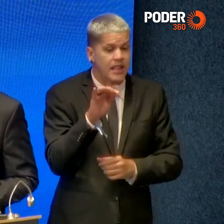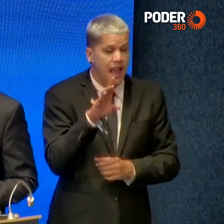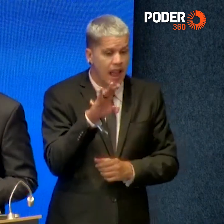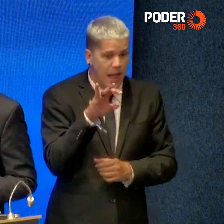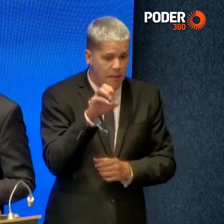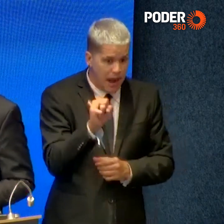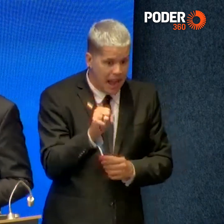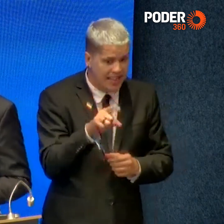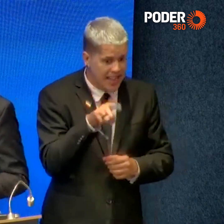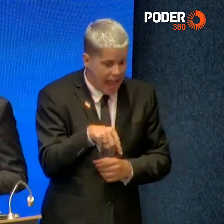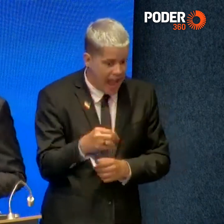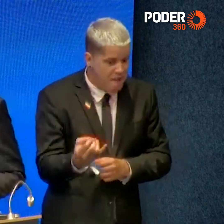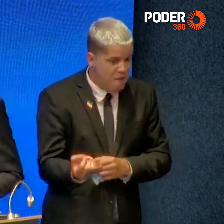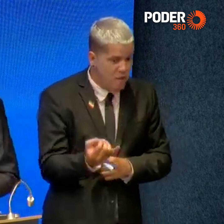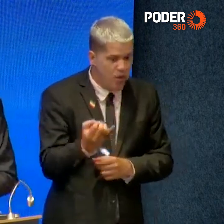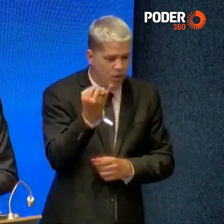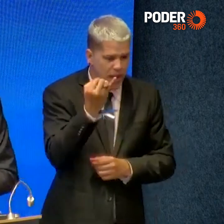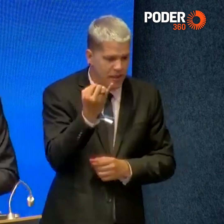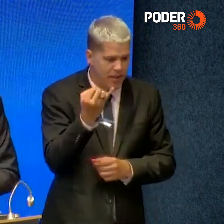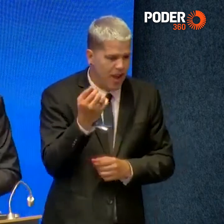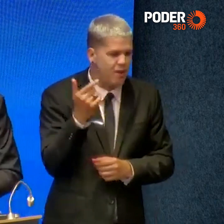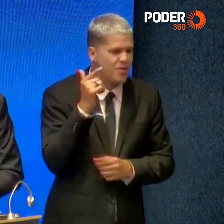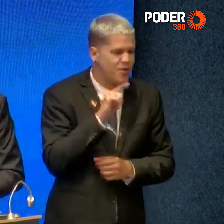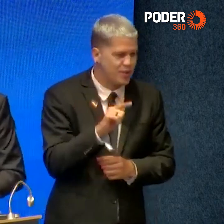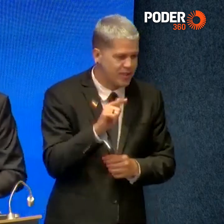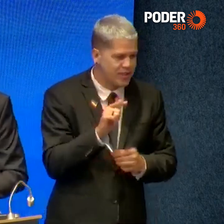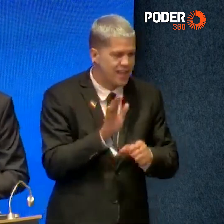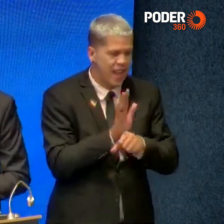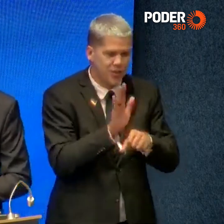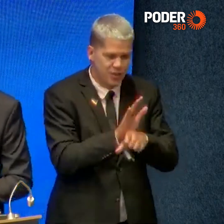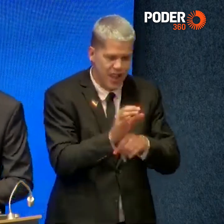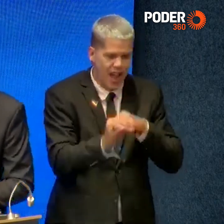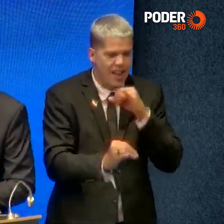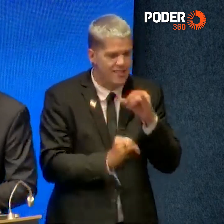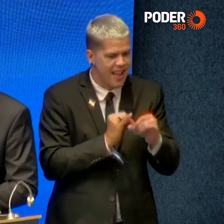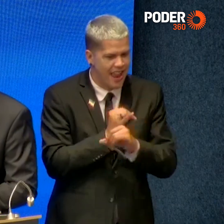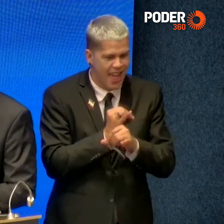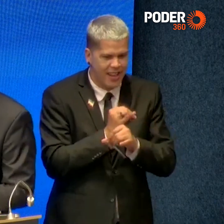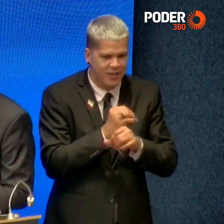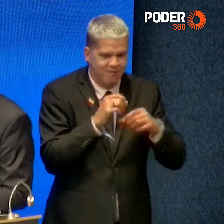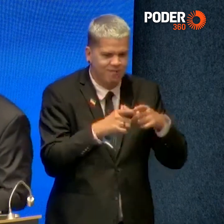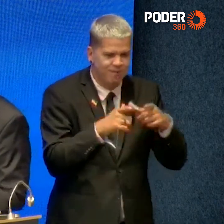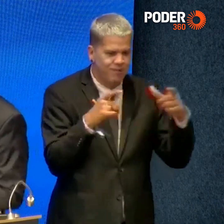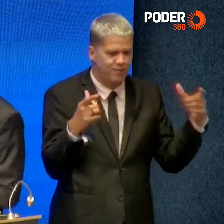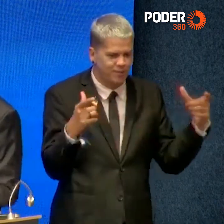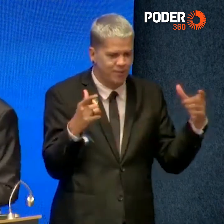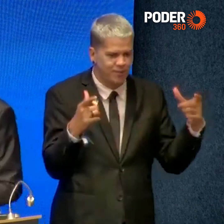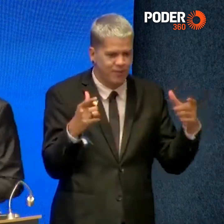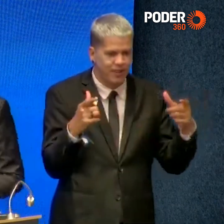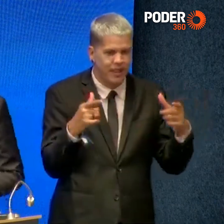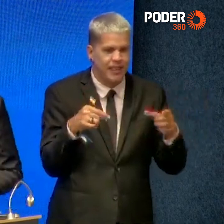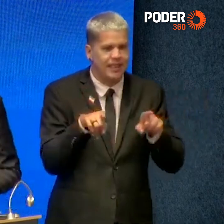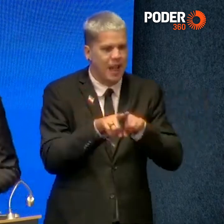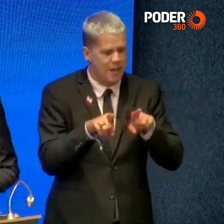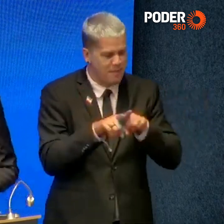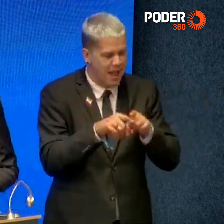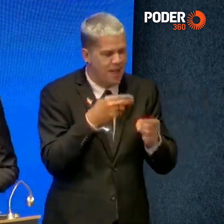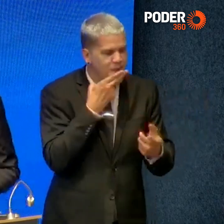suporte à cobertura de conexão via satélite. Somada à estrutura física dos Correios,